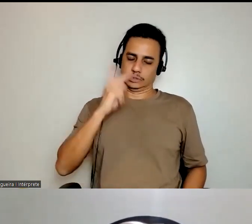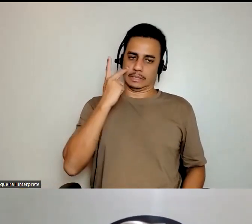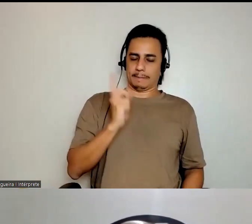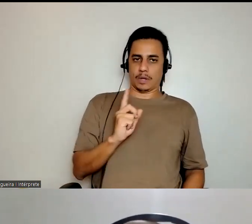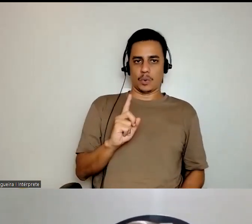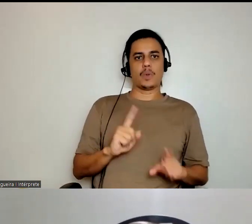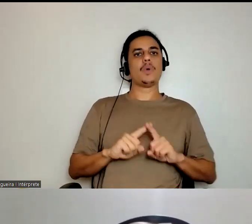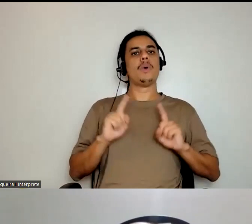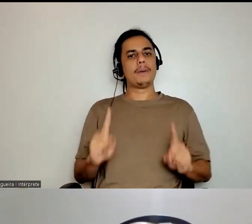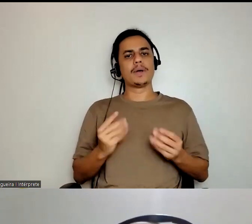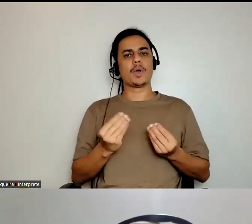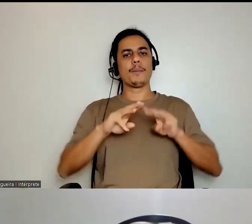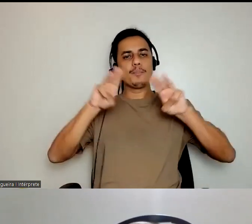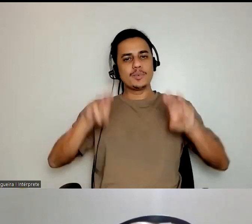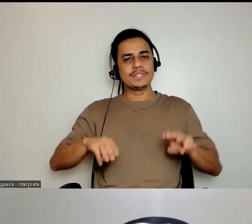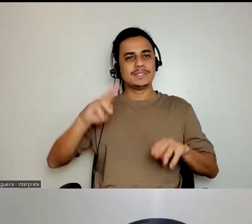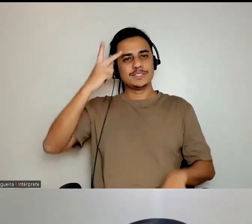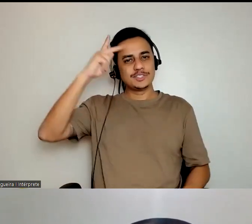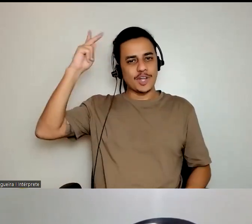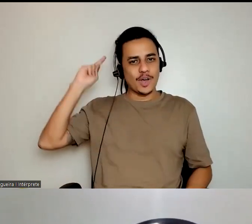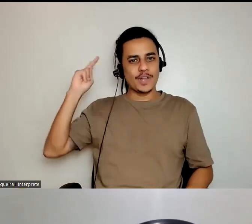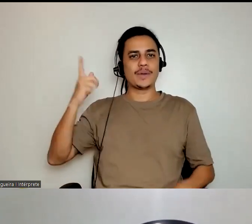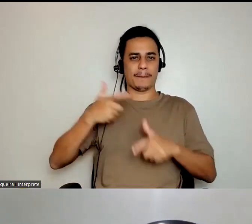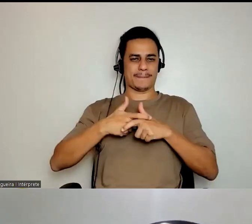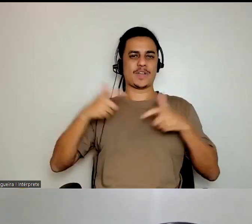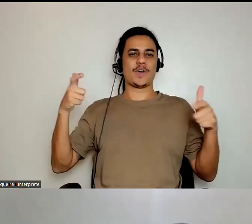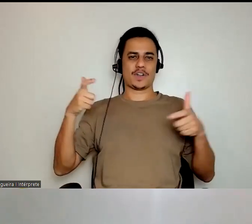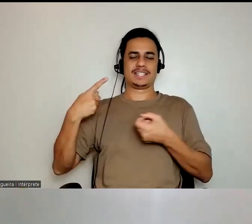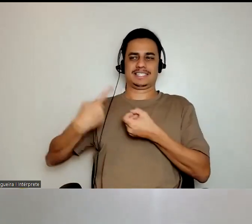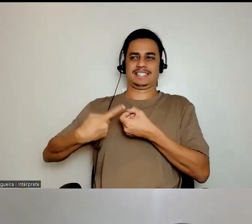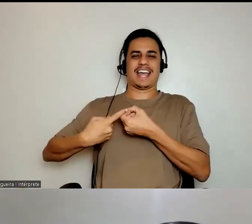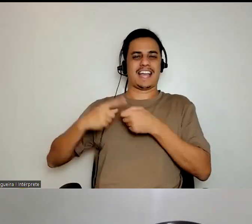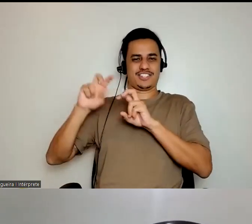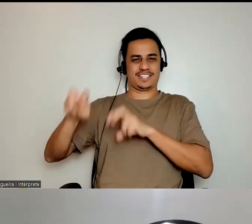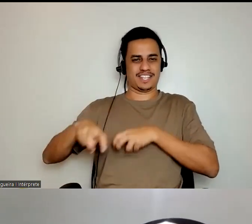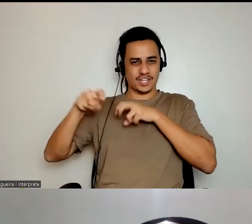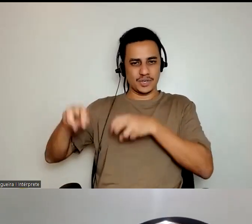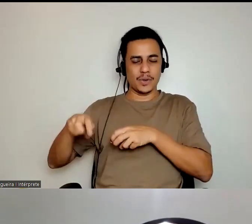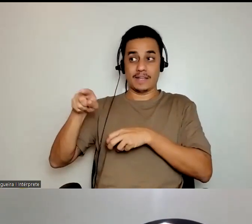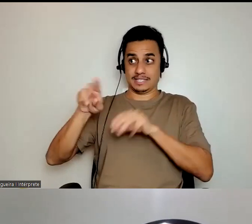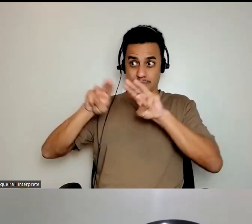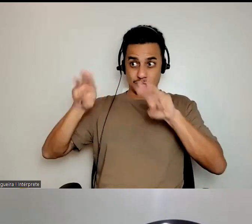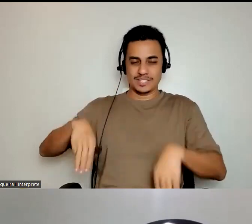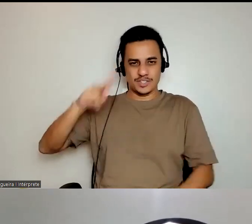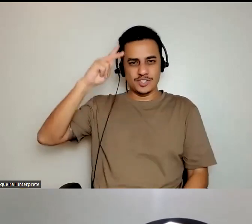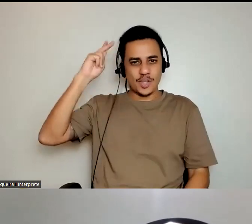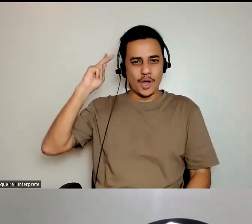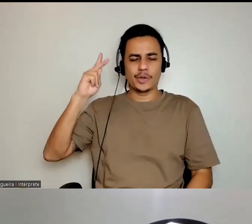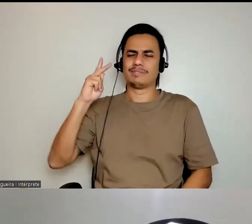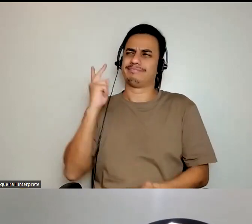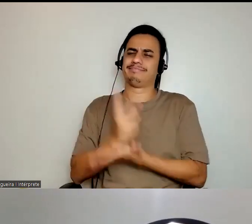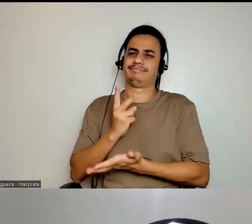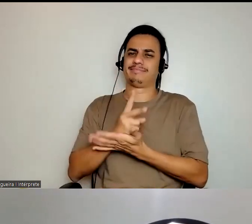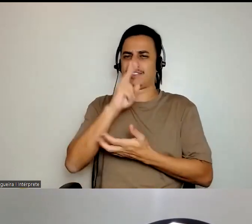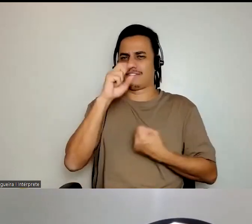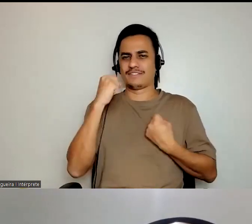como é que esses museus históricos, presentes na grande maioria das cidades de interior, eles ainda carregam, né, carregam e,